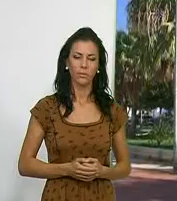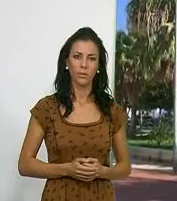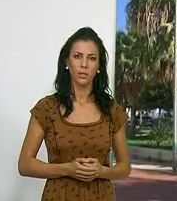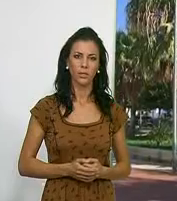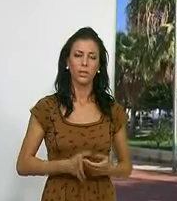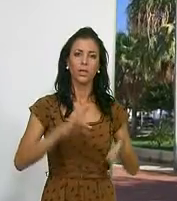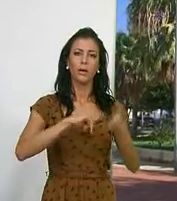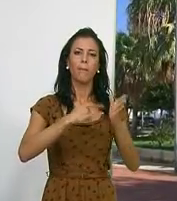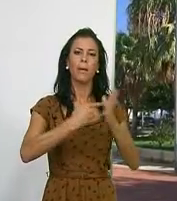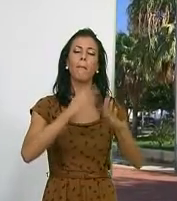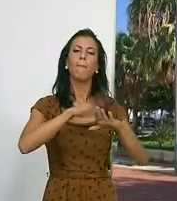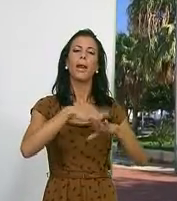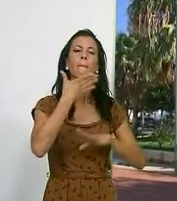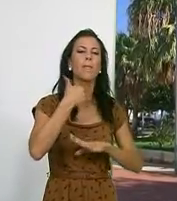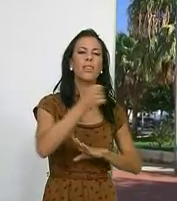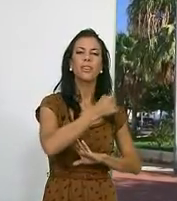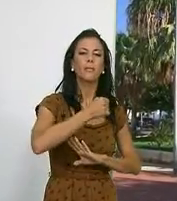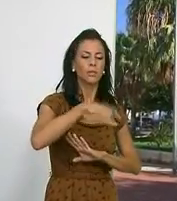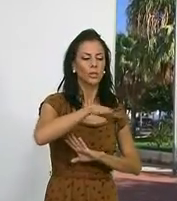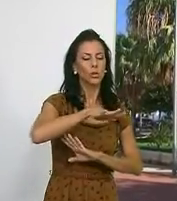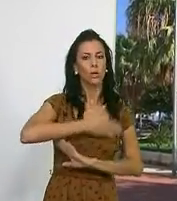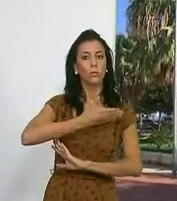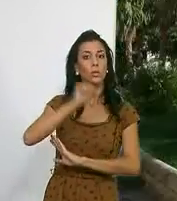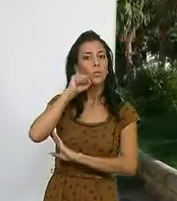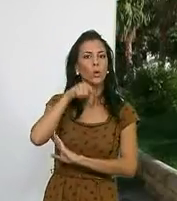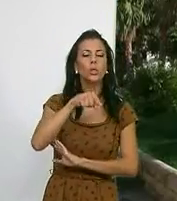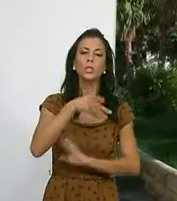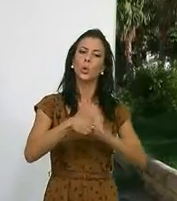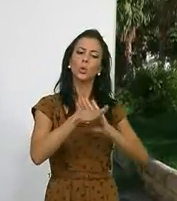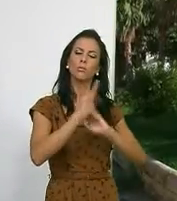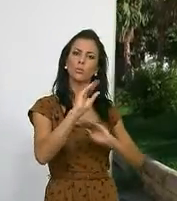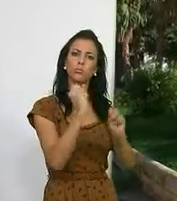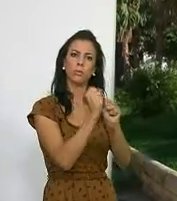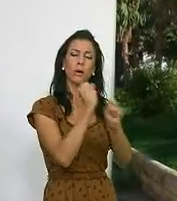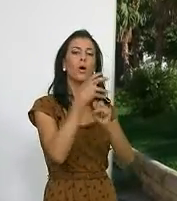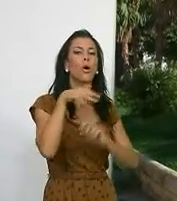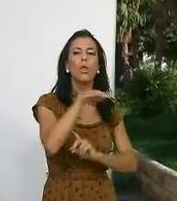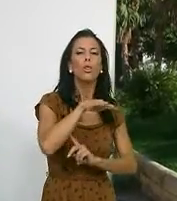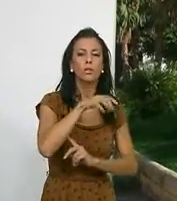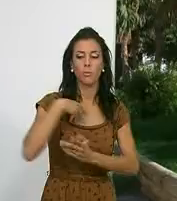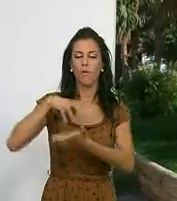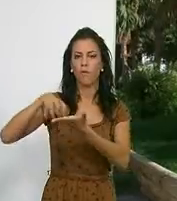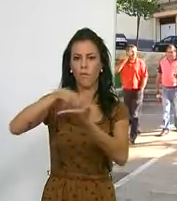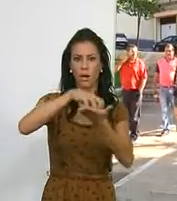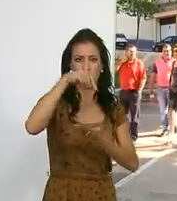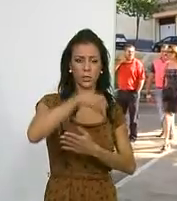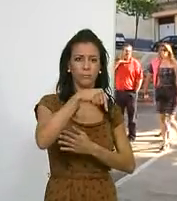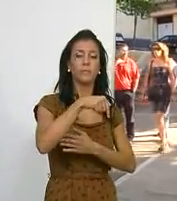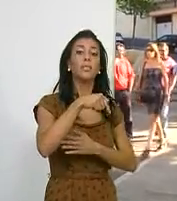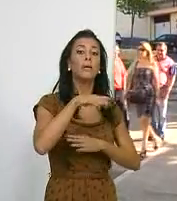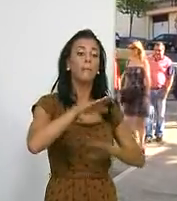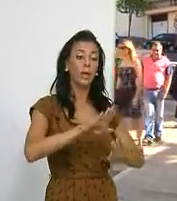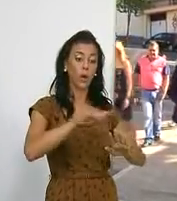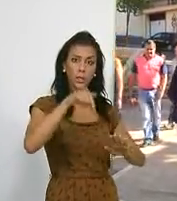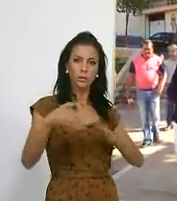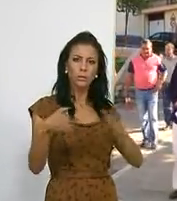El plan de embellecimiento del Ayuntamiento de Motril continúa su labor por los barrios de la localidad. En esta ocasión la